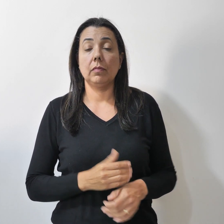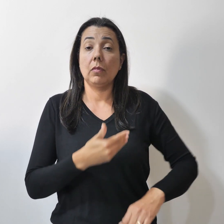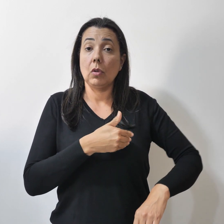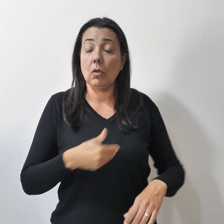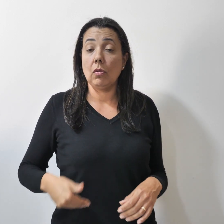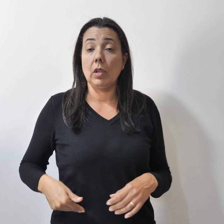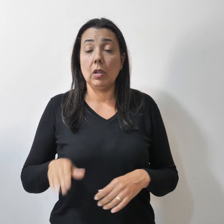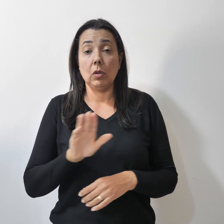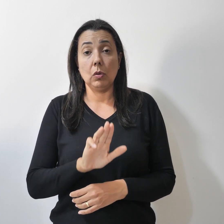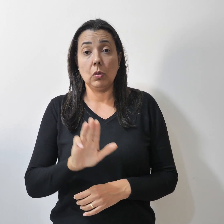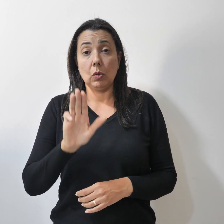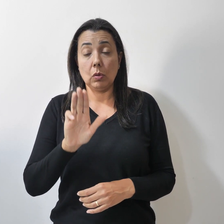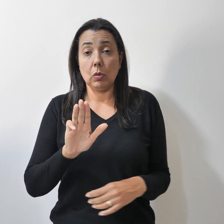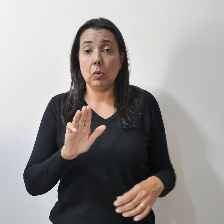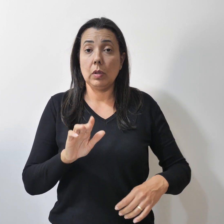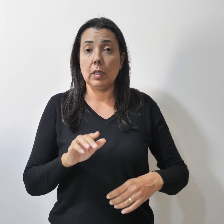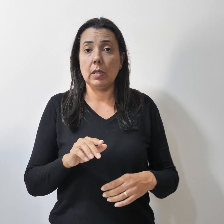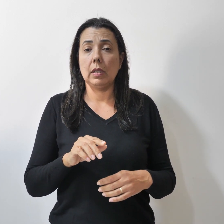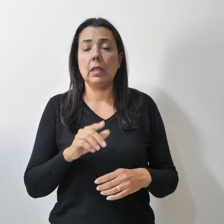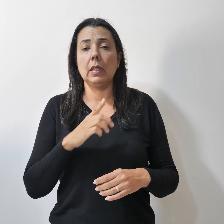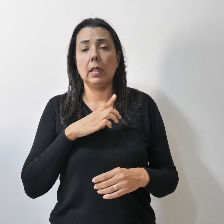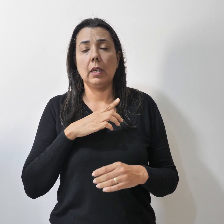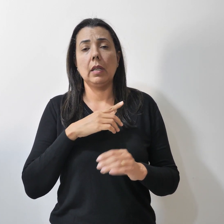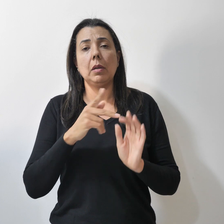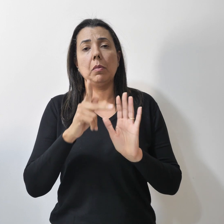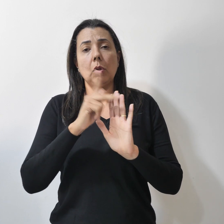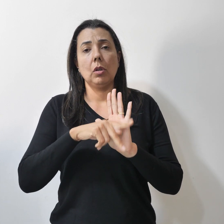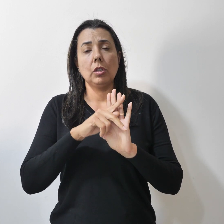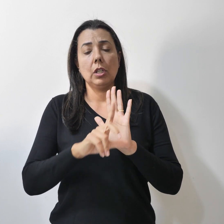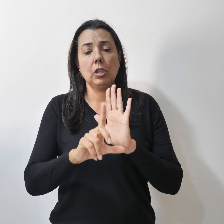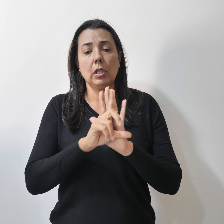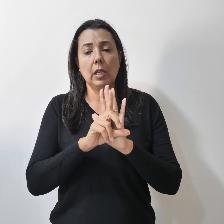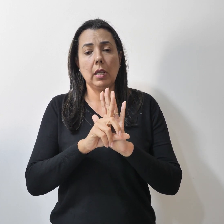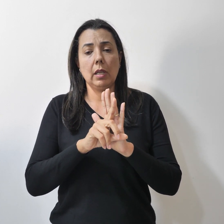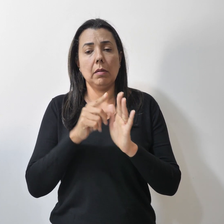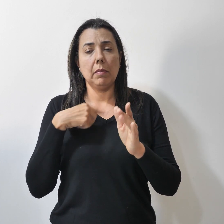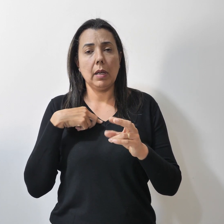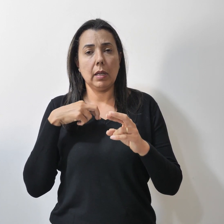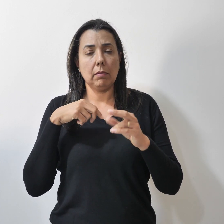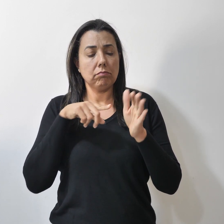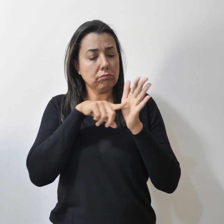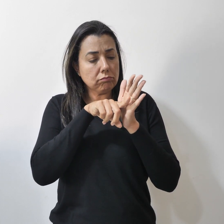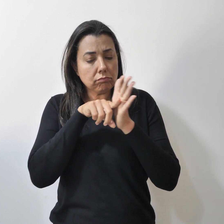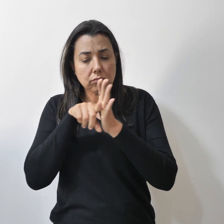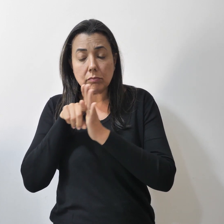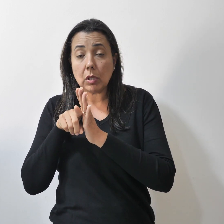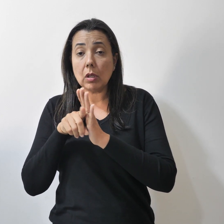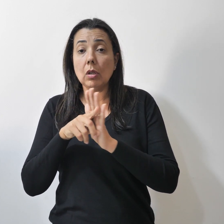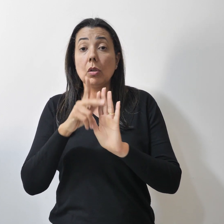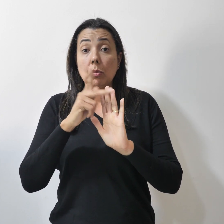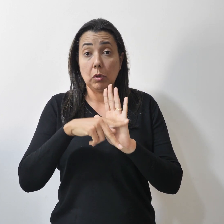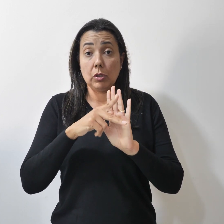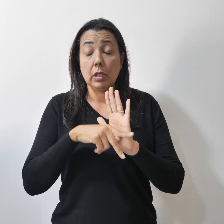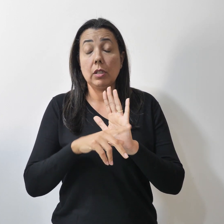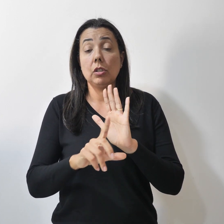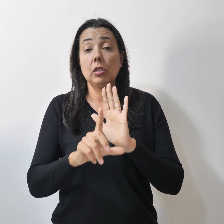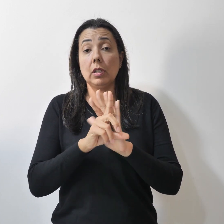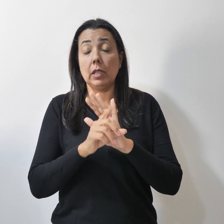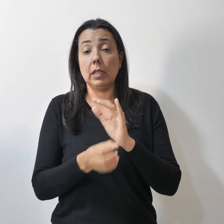Lula envia projeto de lei para análise do Congresso O projeto de lei que institui